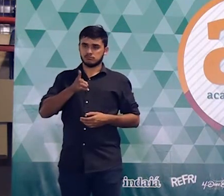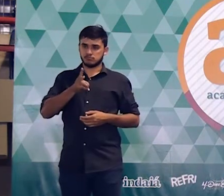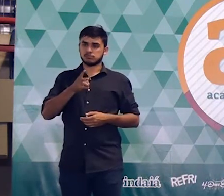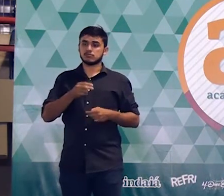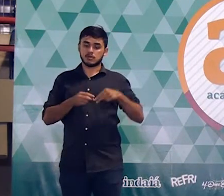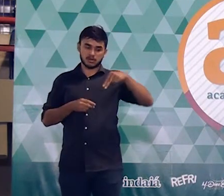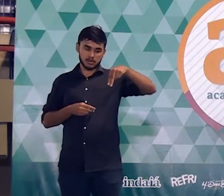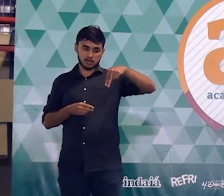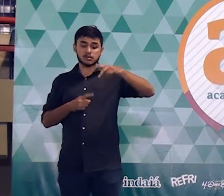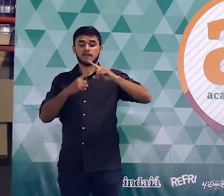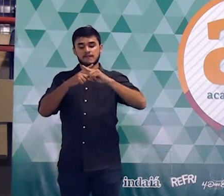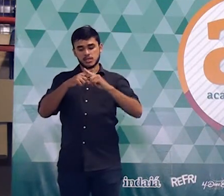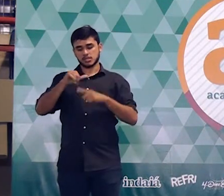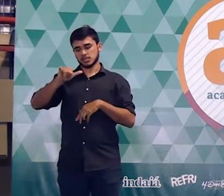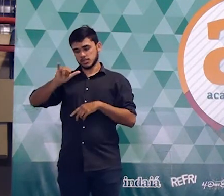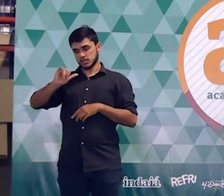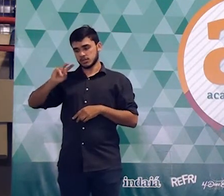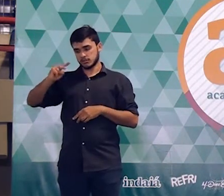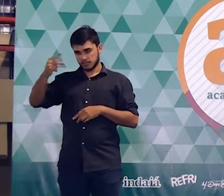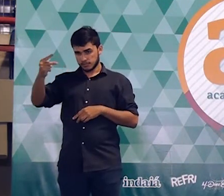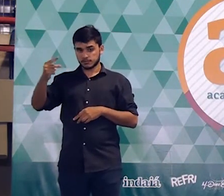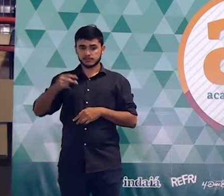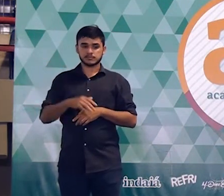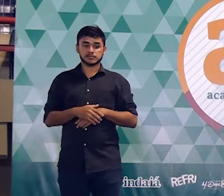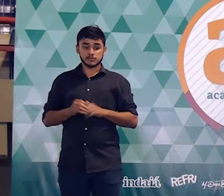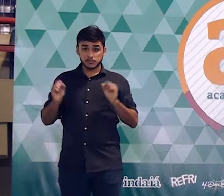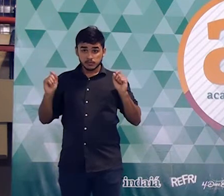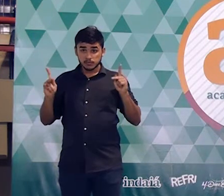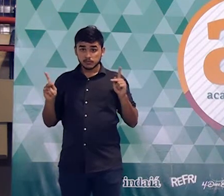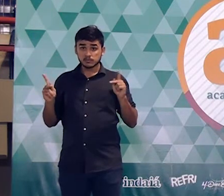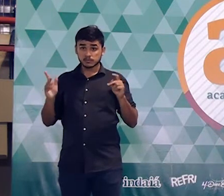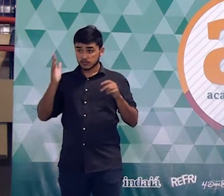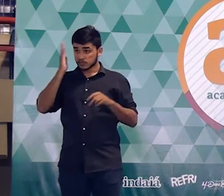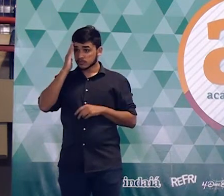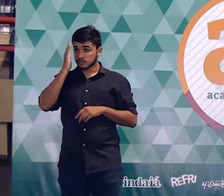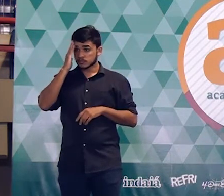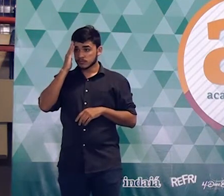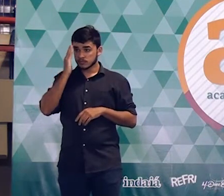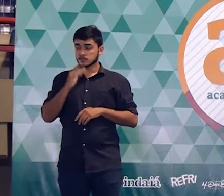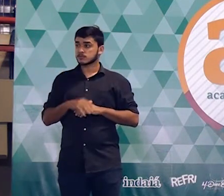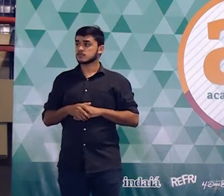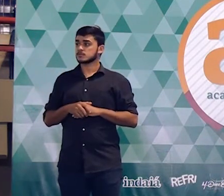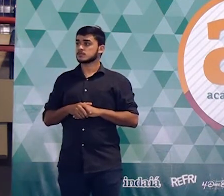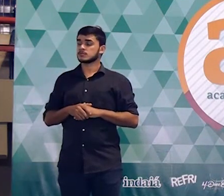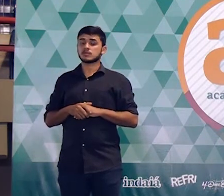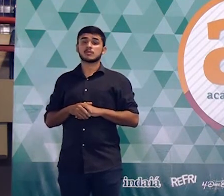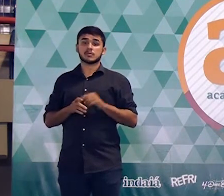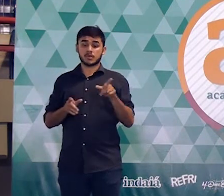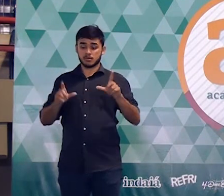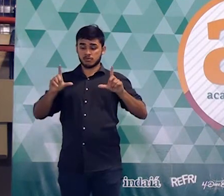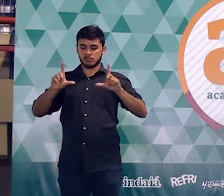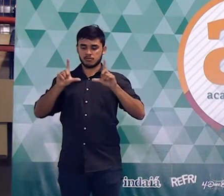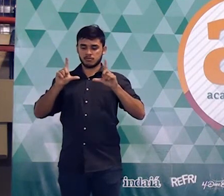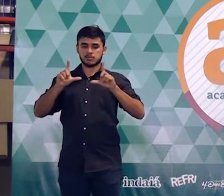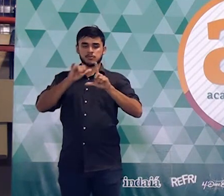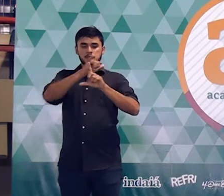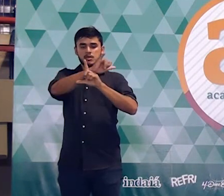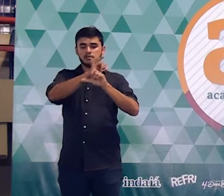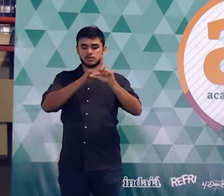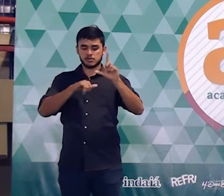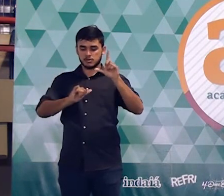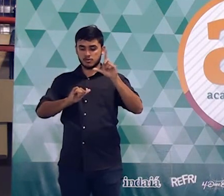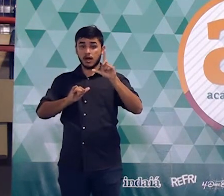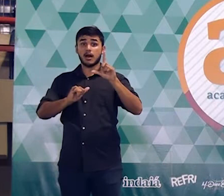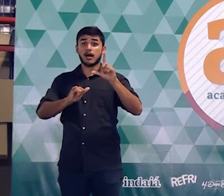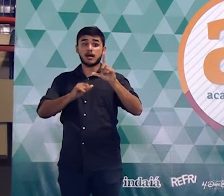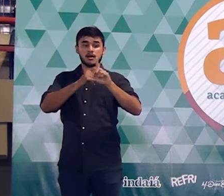o começo da questão vai ficar resolvida desse jeito. Ficou clara essa parte inicial? Então, é um quadrado de lado Y. Então, se